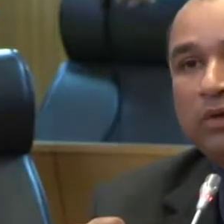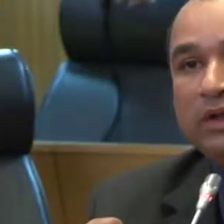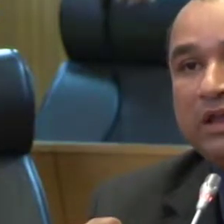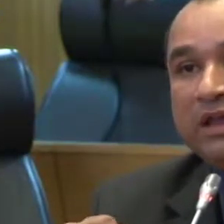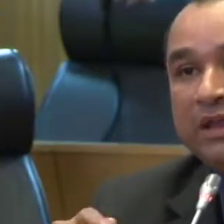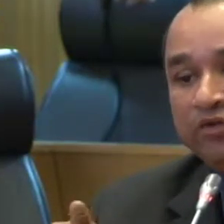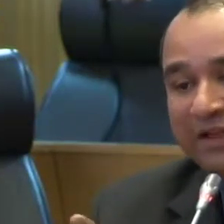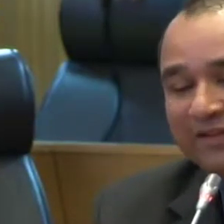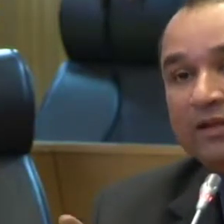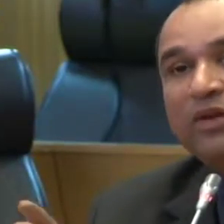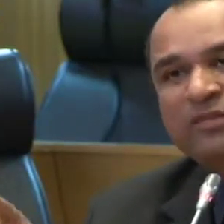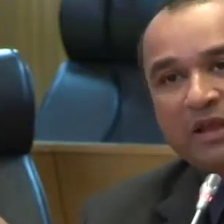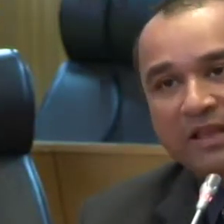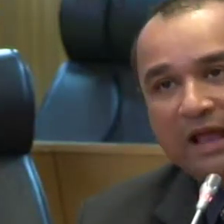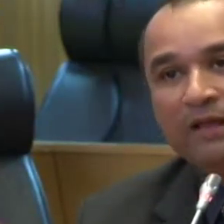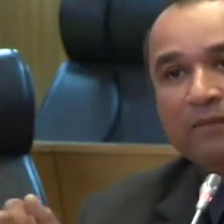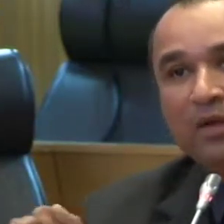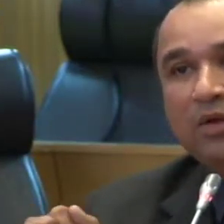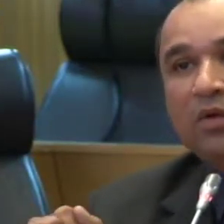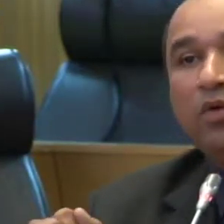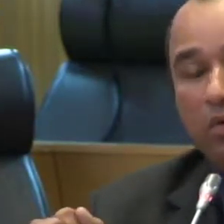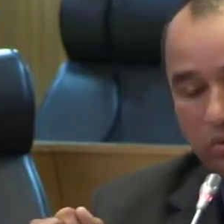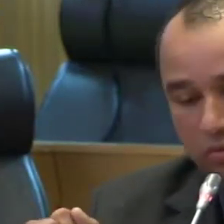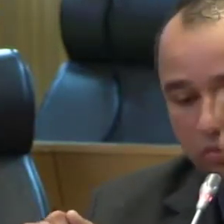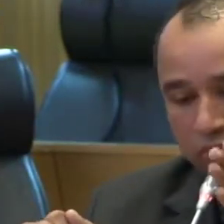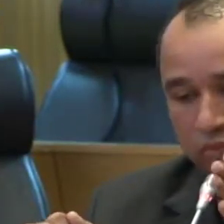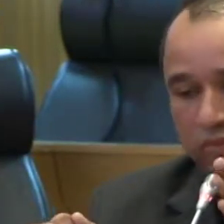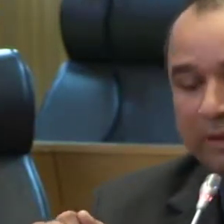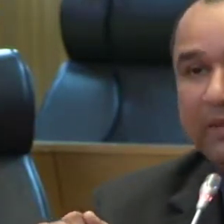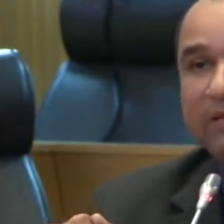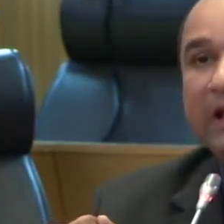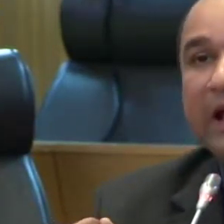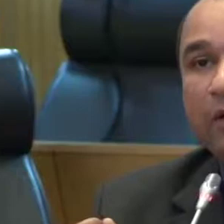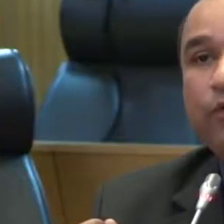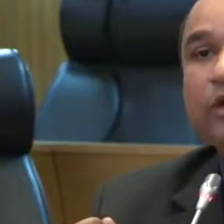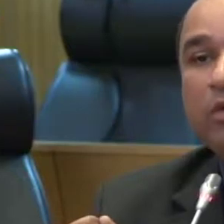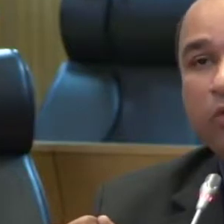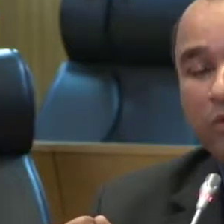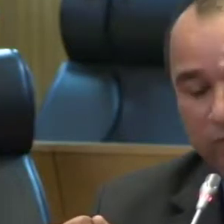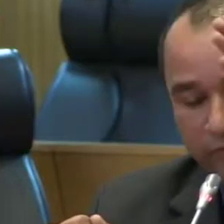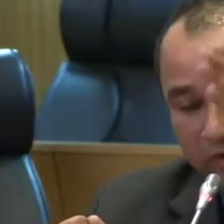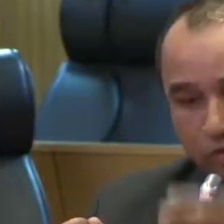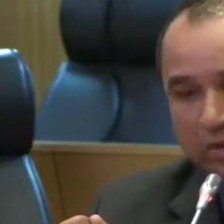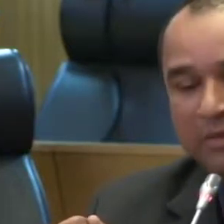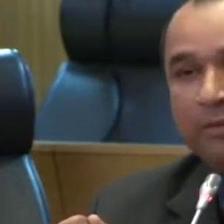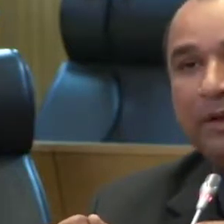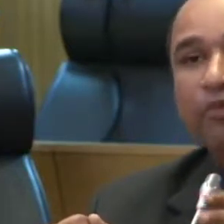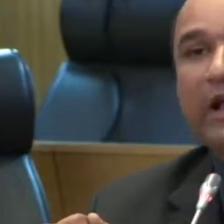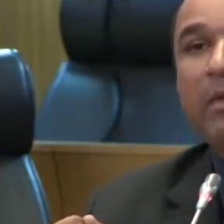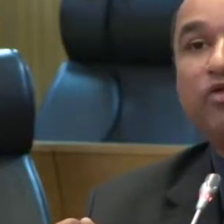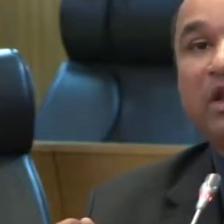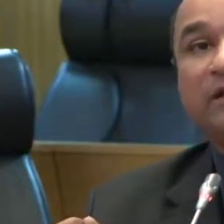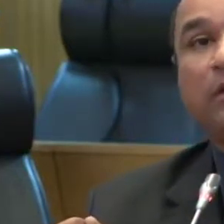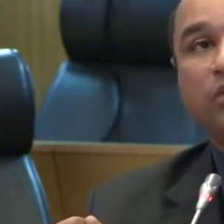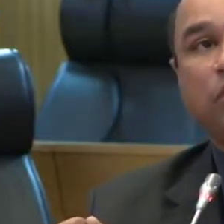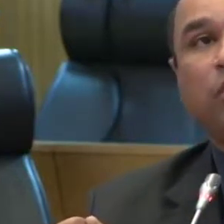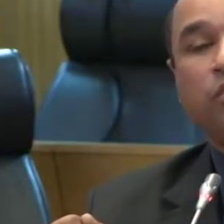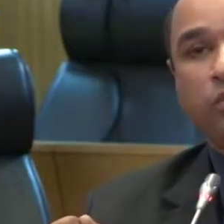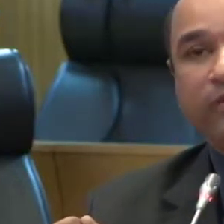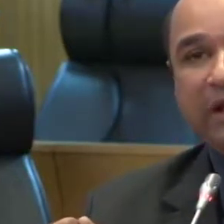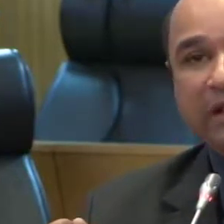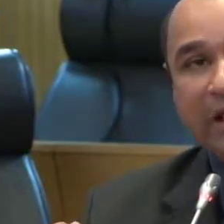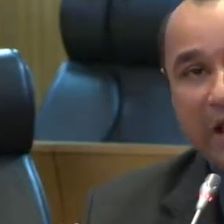acordo e que não estava sendo respeitada. O deputado Zé Carlos foi que veio junto a mim para buscar uma audiência